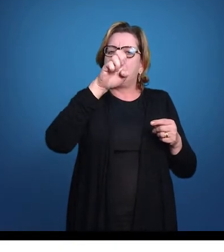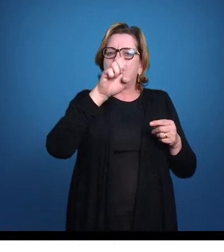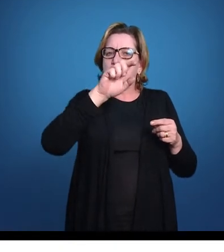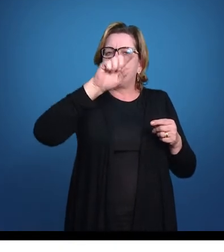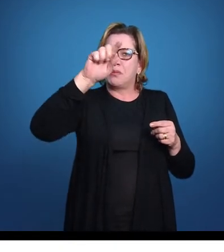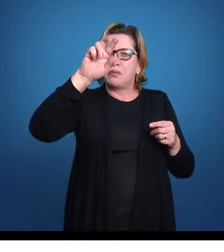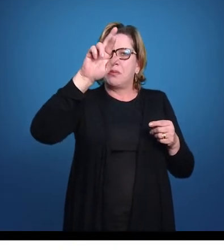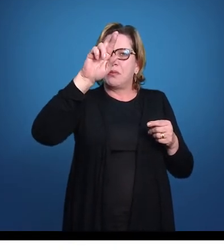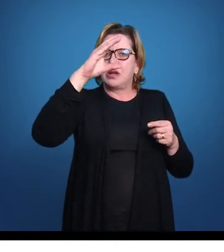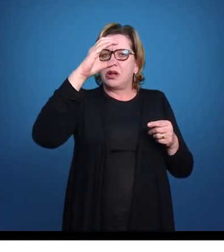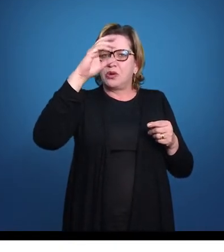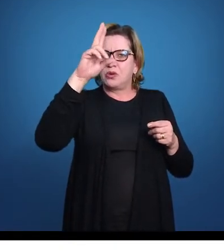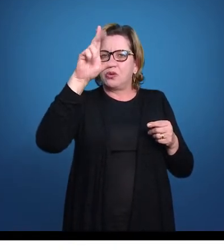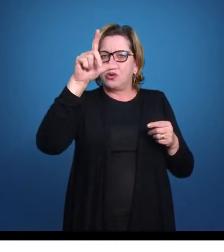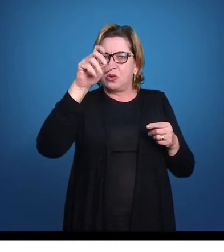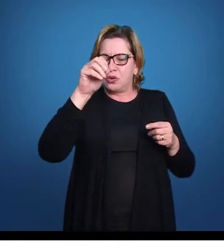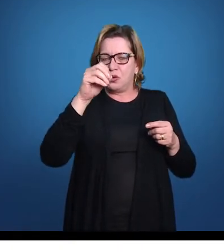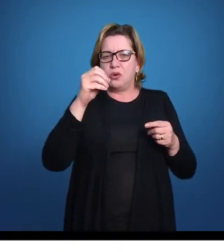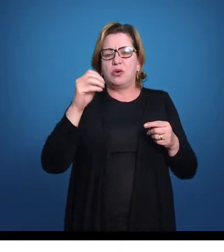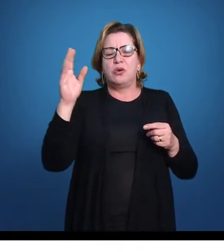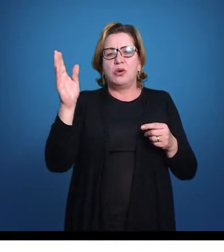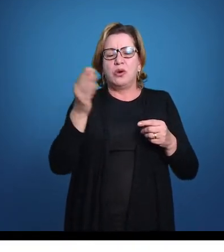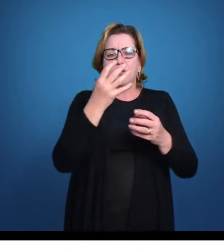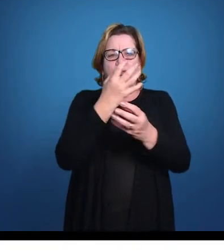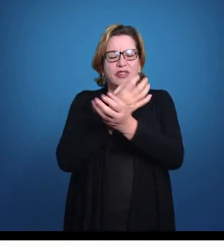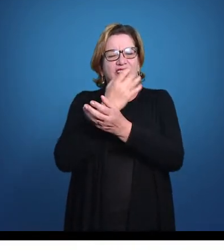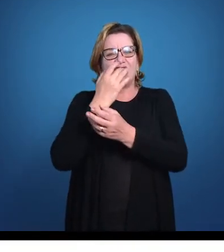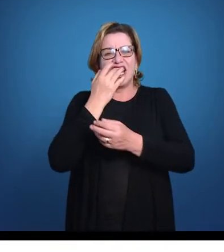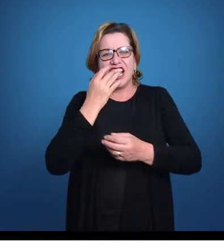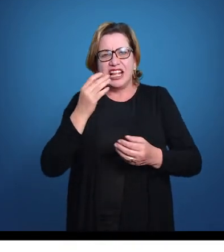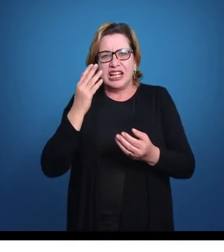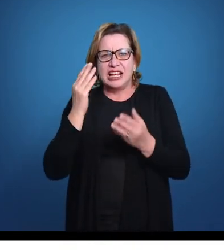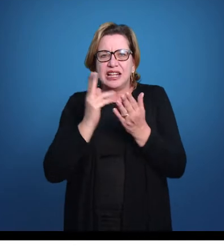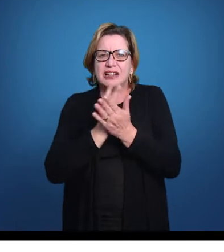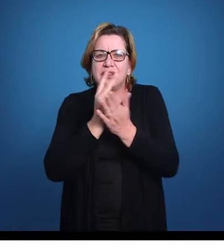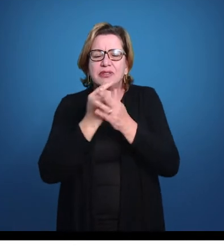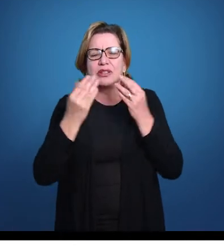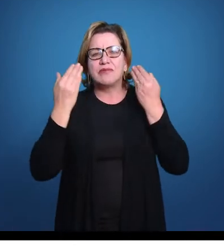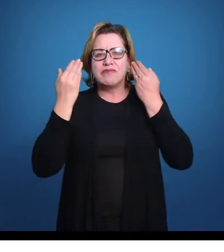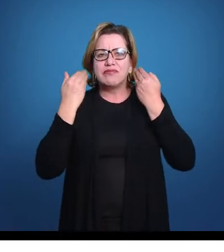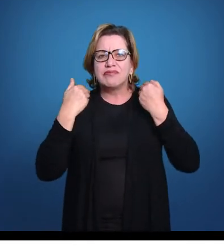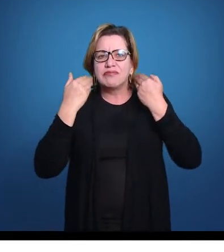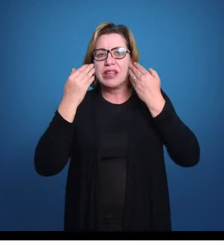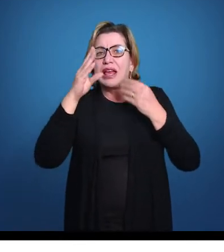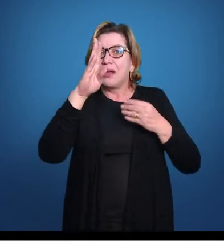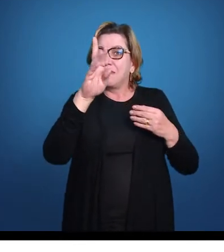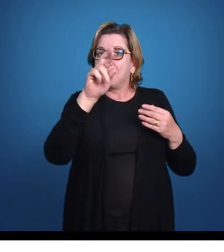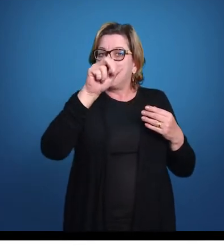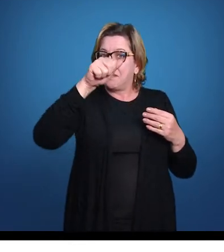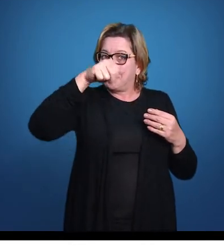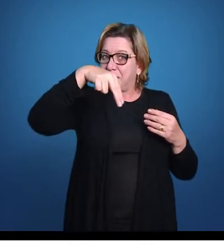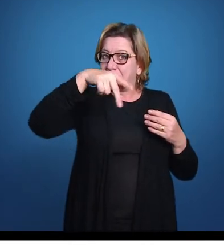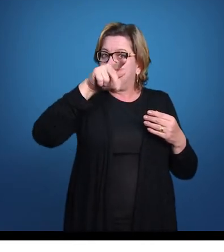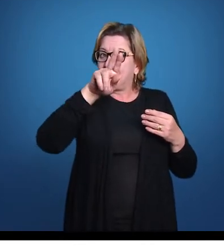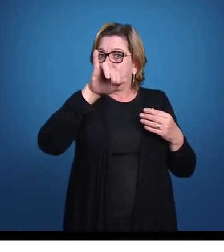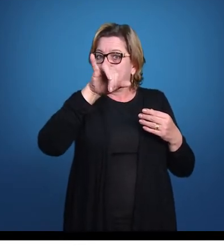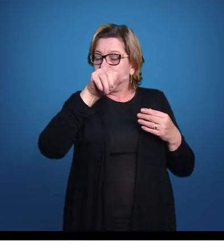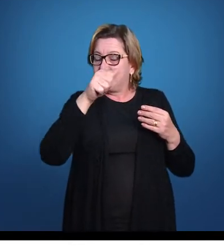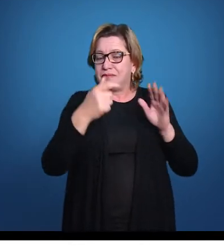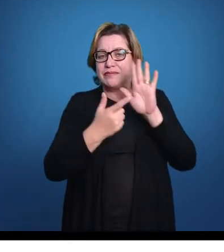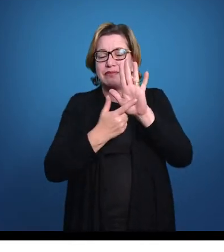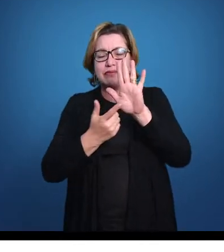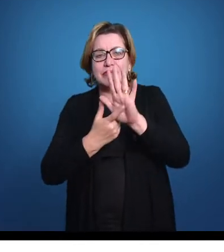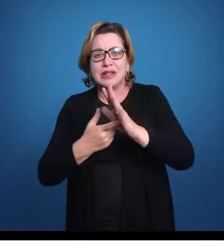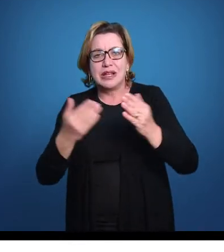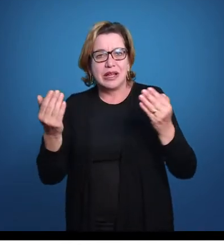se nos desenhos anteriores, nos condriches, a gente sempre tinha as fendas faríngeas ou fendas branquiais aparecendo, né? Um conjunto